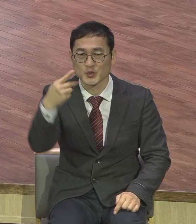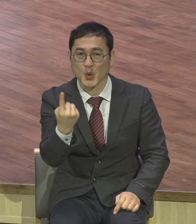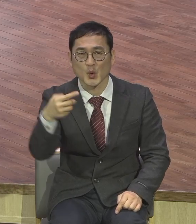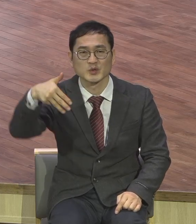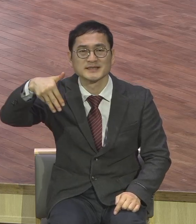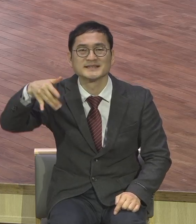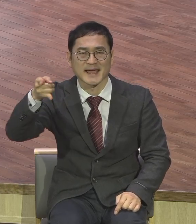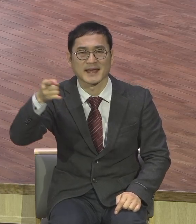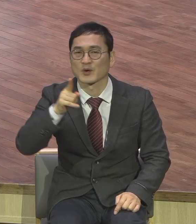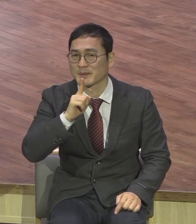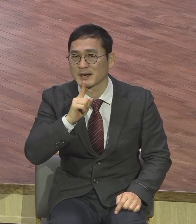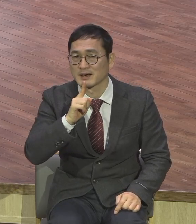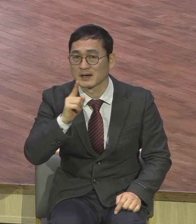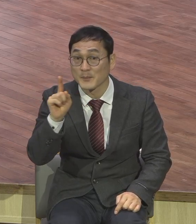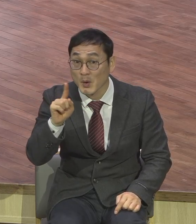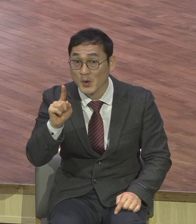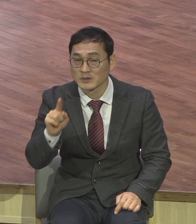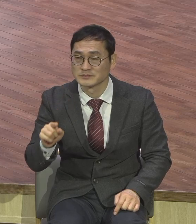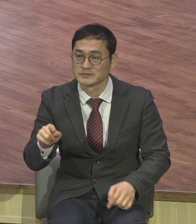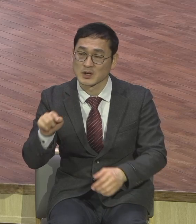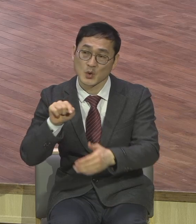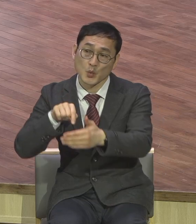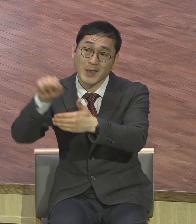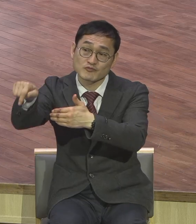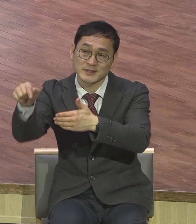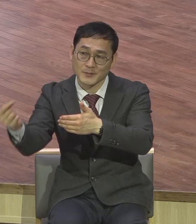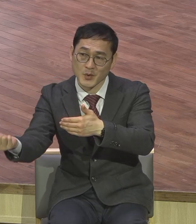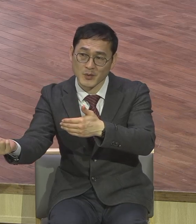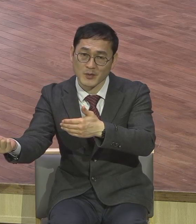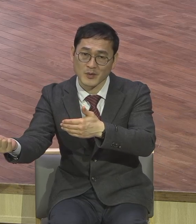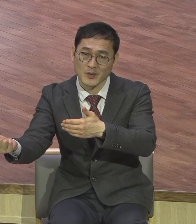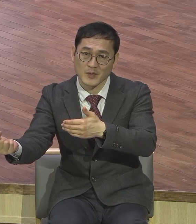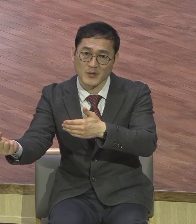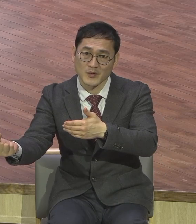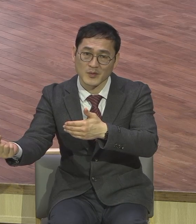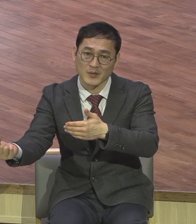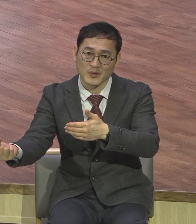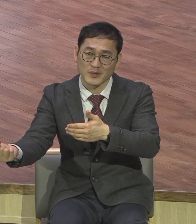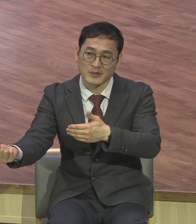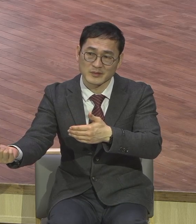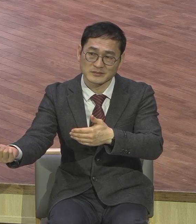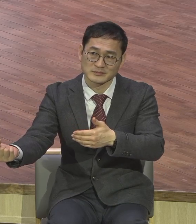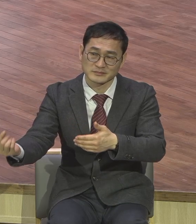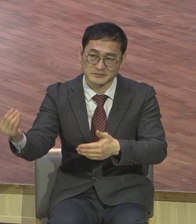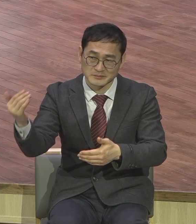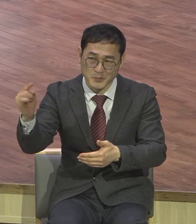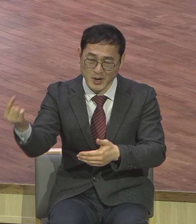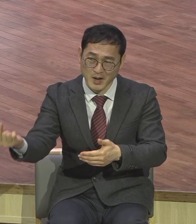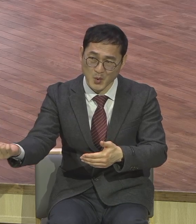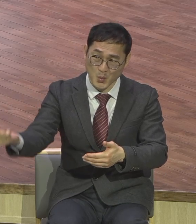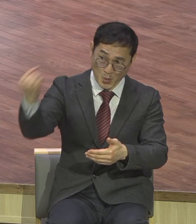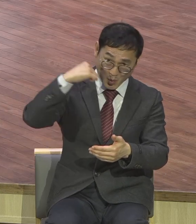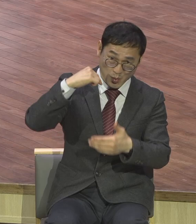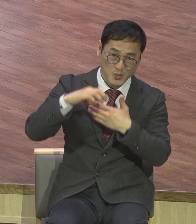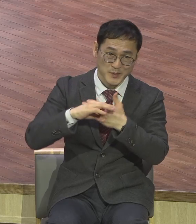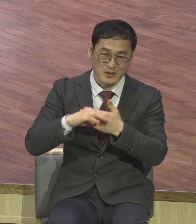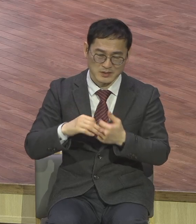외부자극이 딱 오면 외부자극이 오면 불쾌 유쾌 공포 분노 이런 것들을 분류를